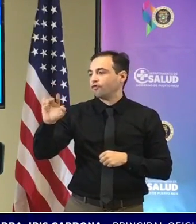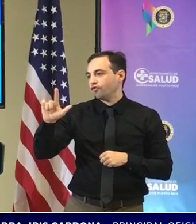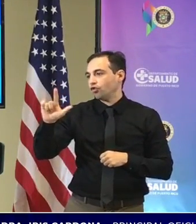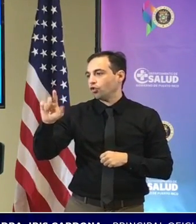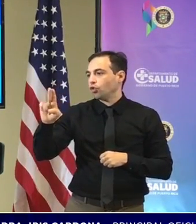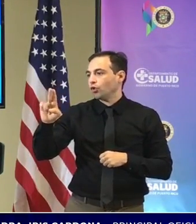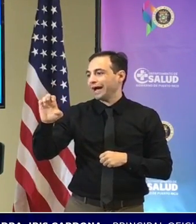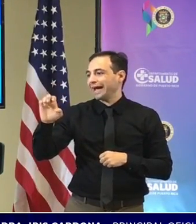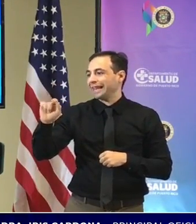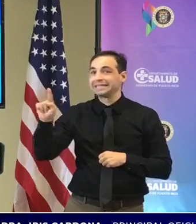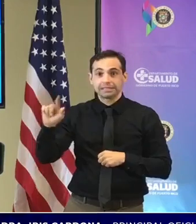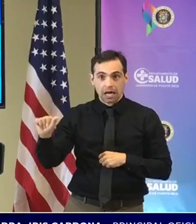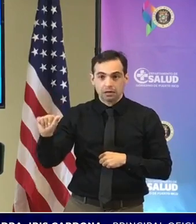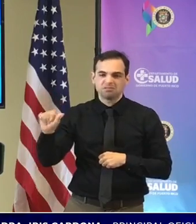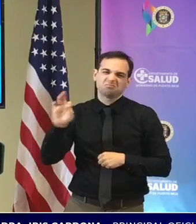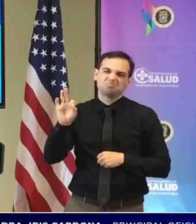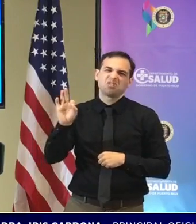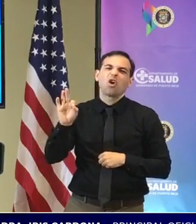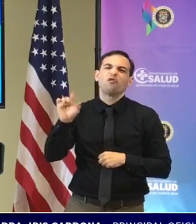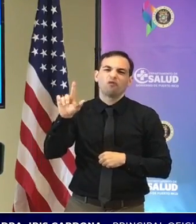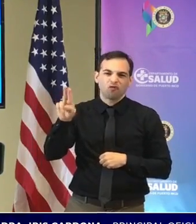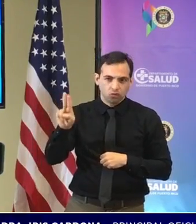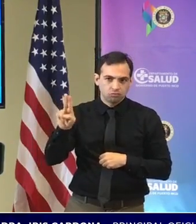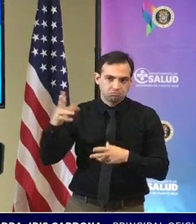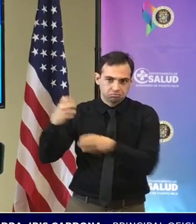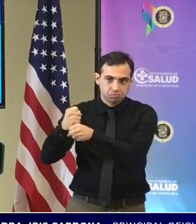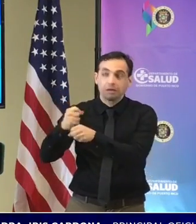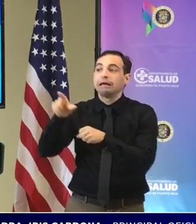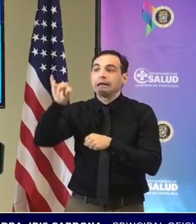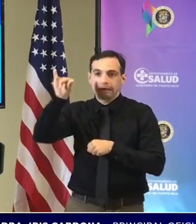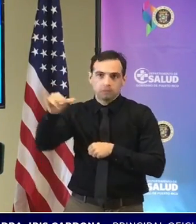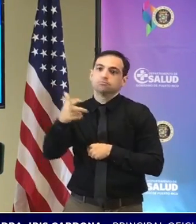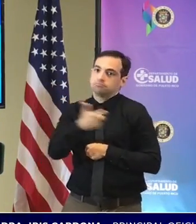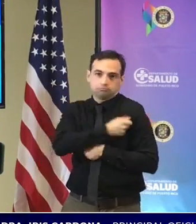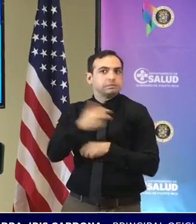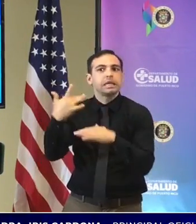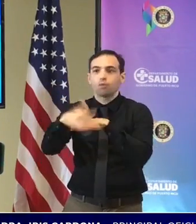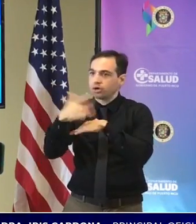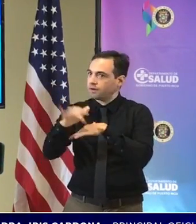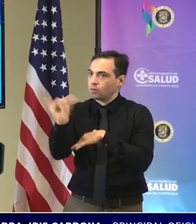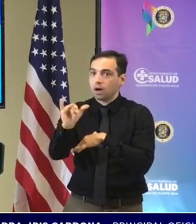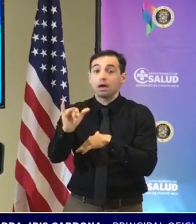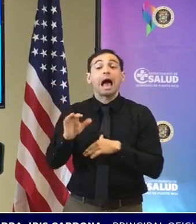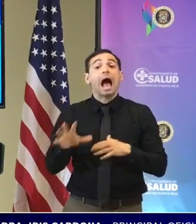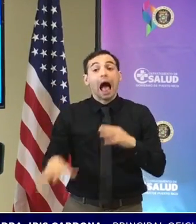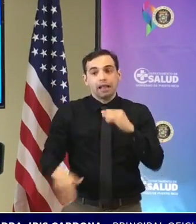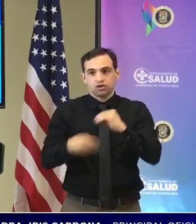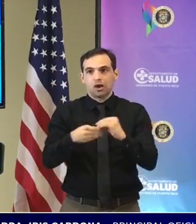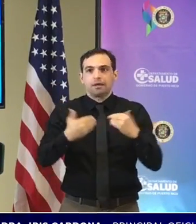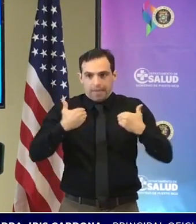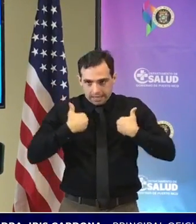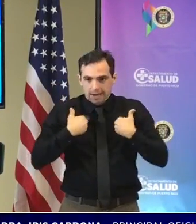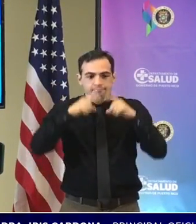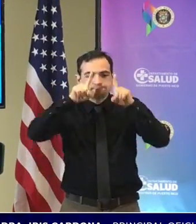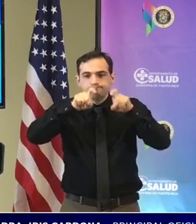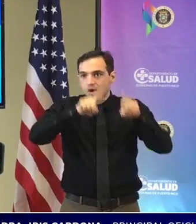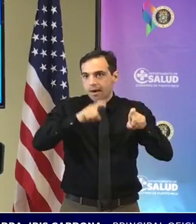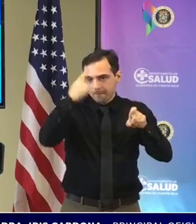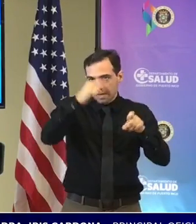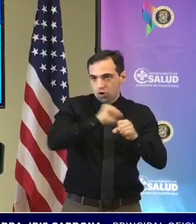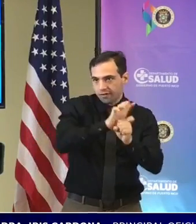también en colaboración con la epidemiología con un área para hacer pruebas también diagnósticas de COVID-19 hasta aquí